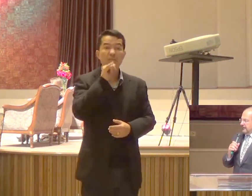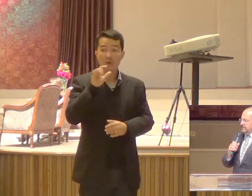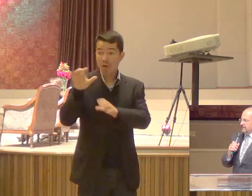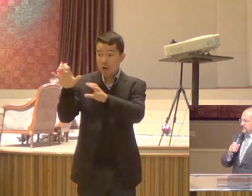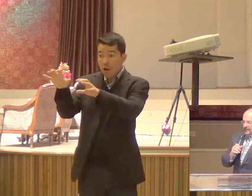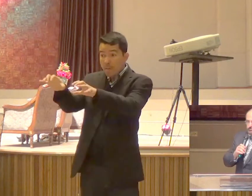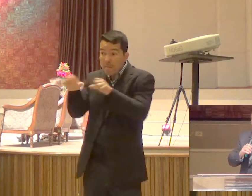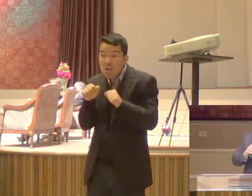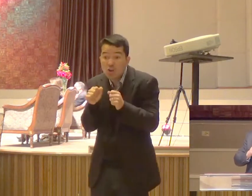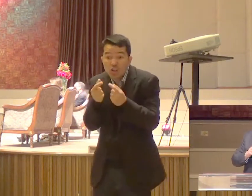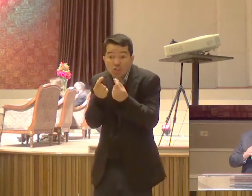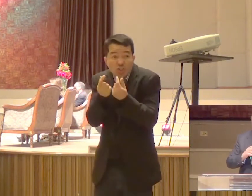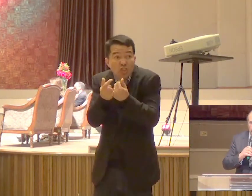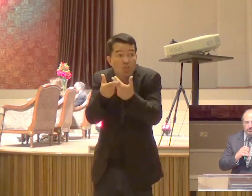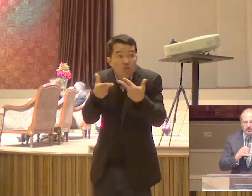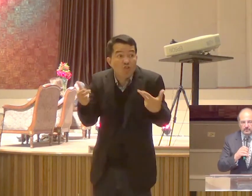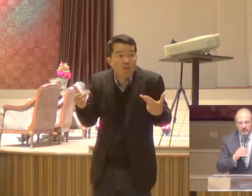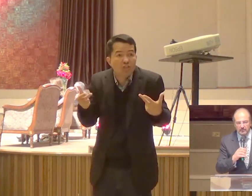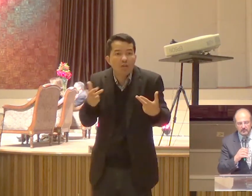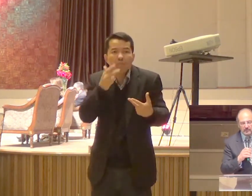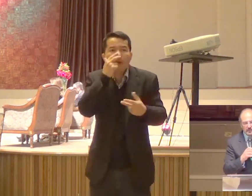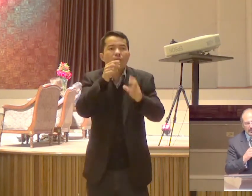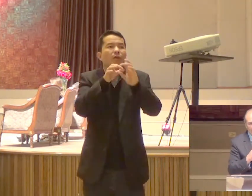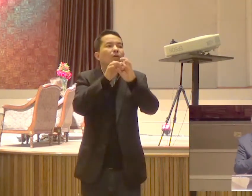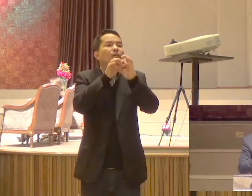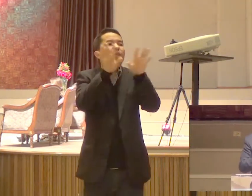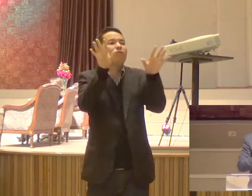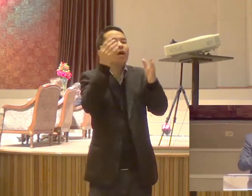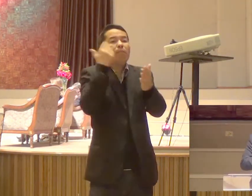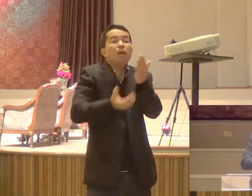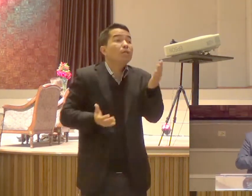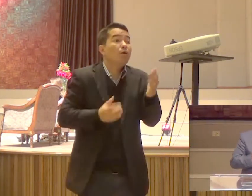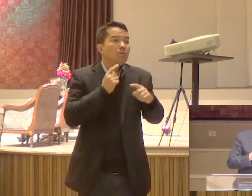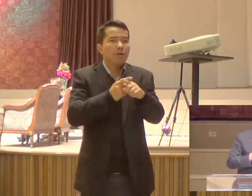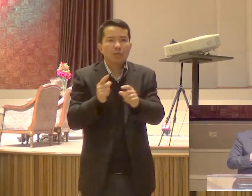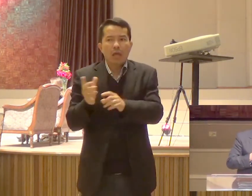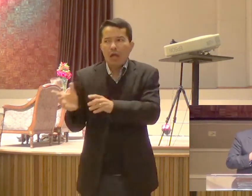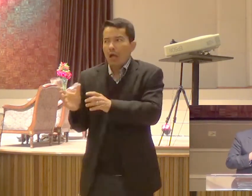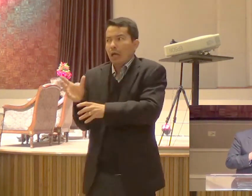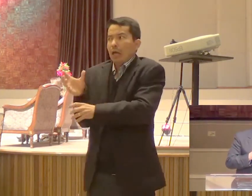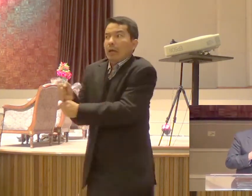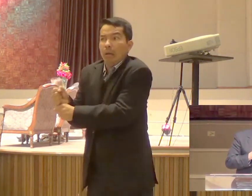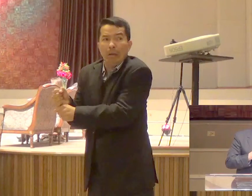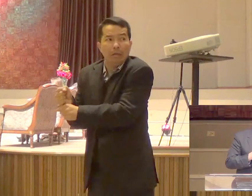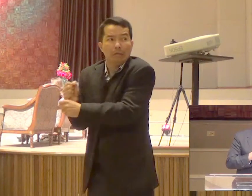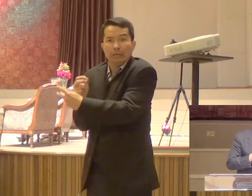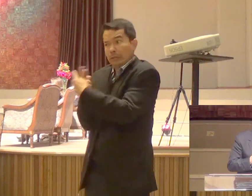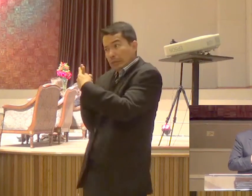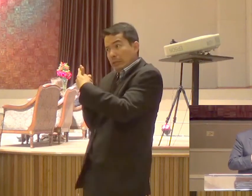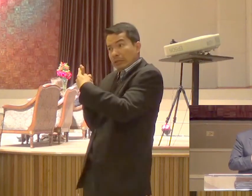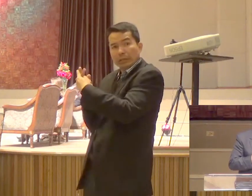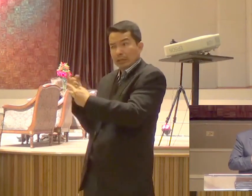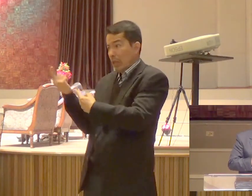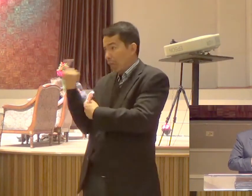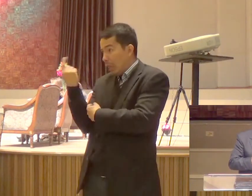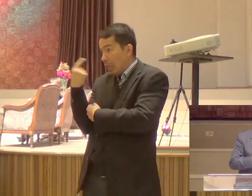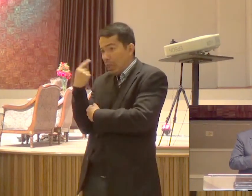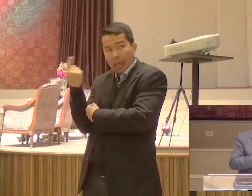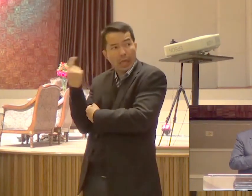Aceitar um benefício É perder A liberdade E mais do que nunca No nosso país